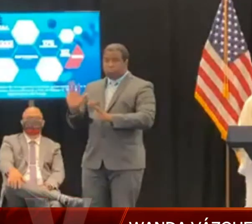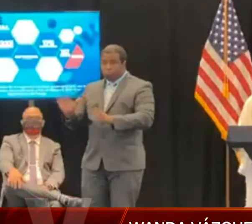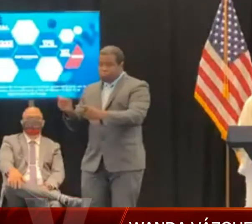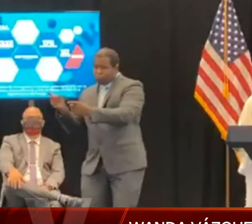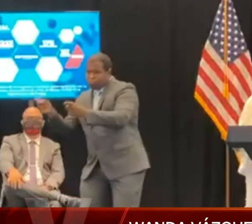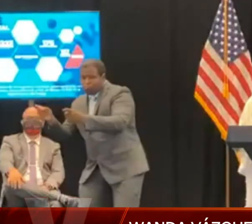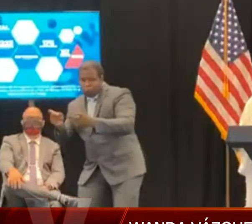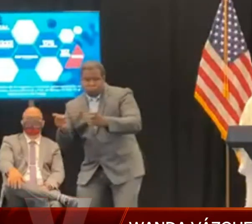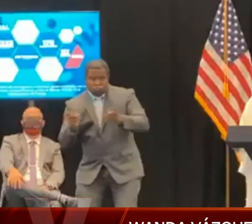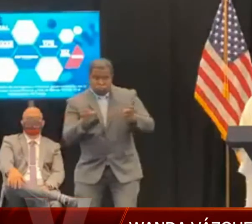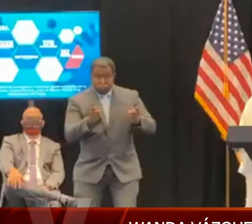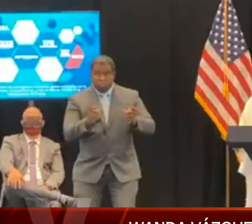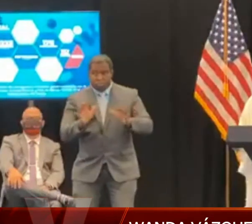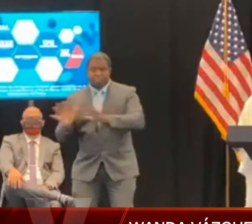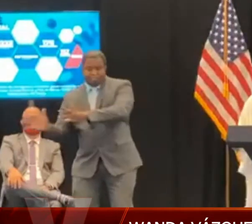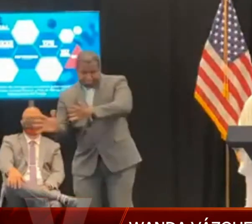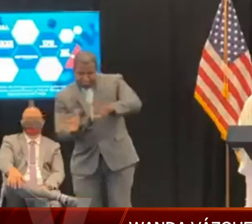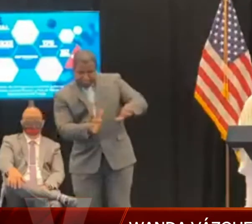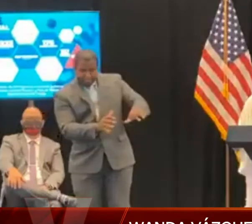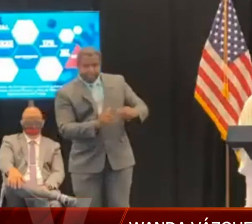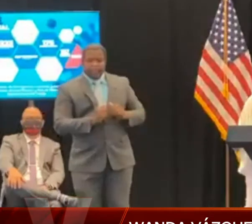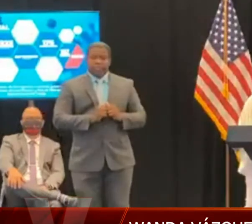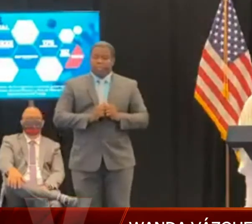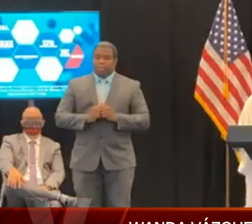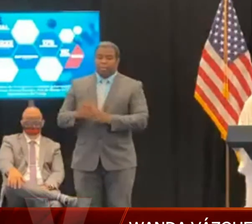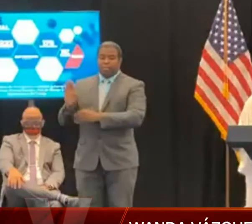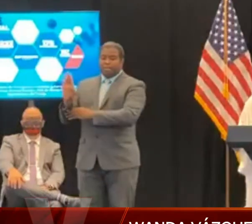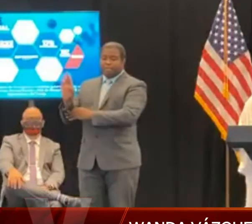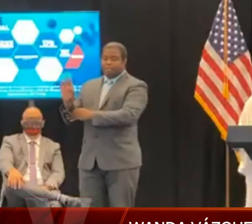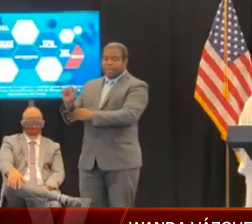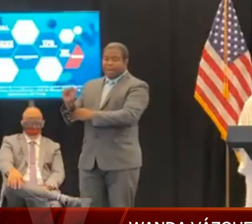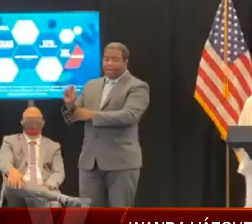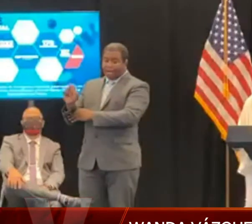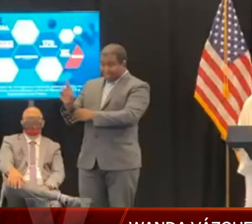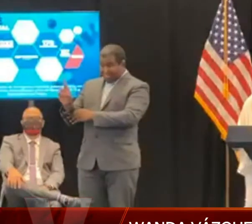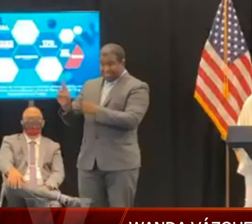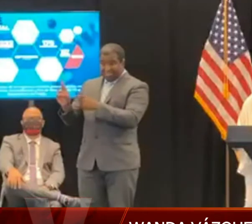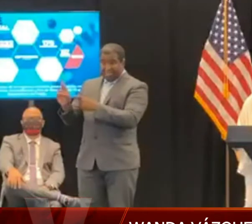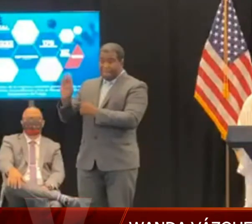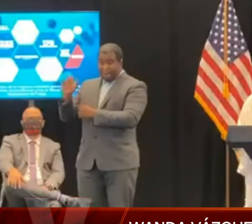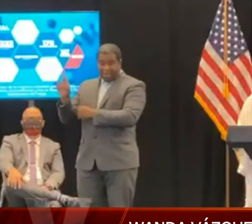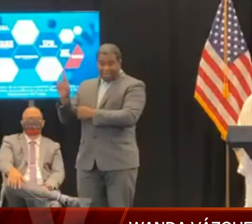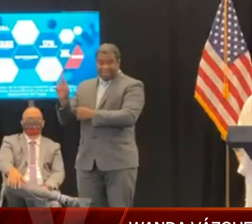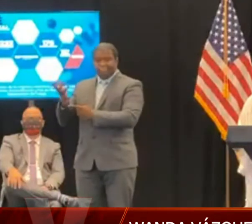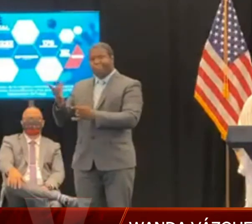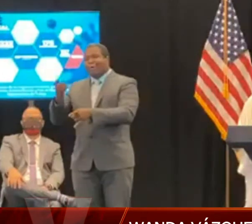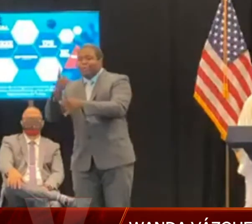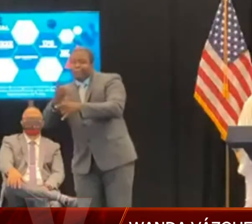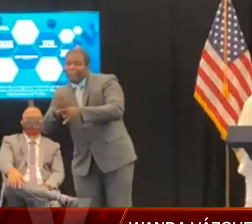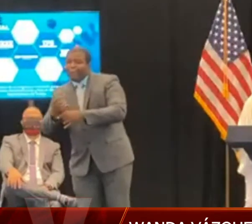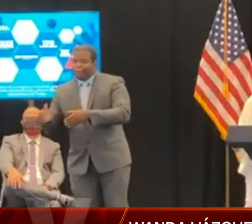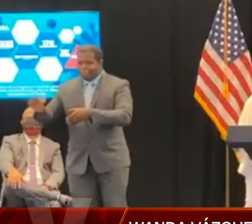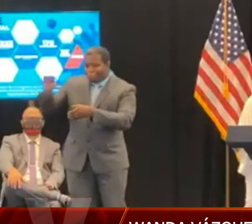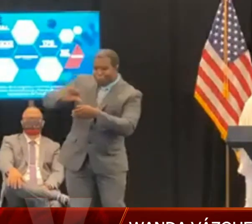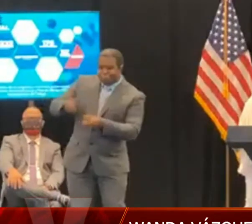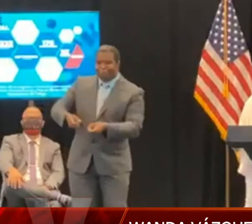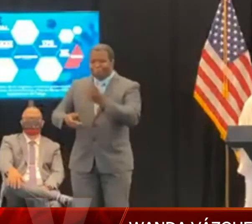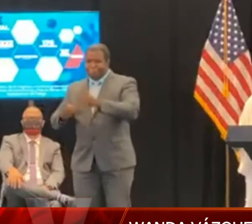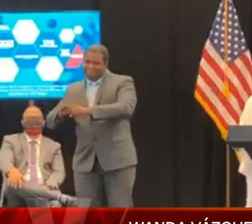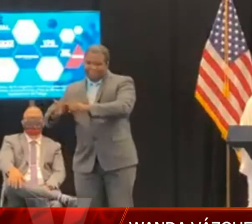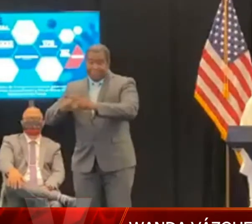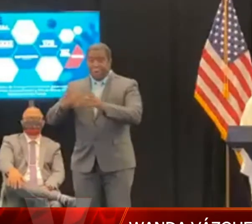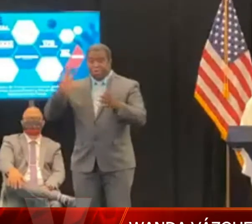las barras y discotecas permanecerán cerradas. Se podrán consumir bebidas